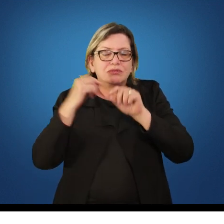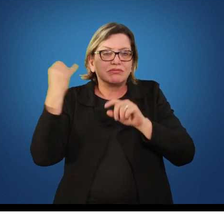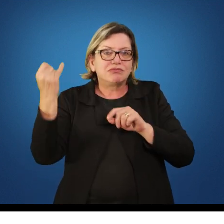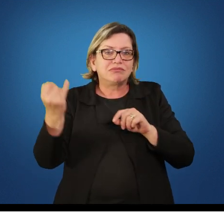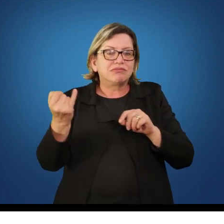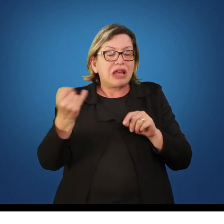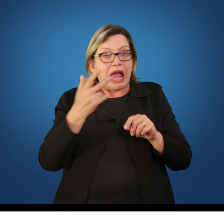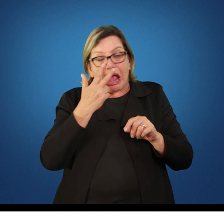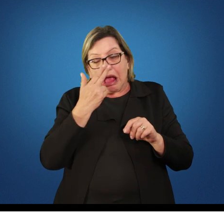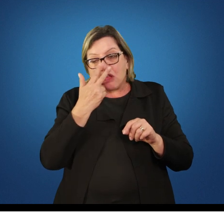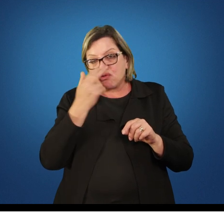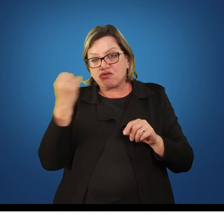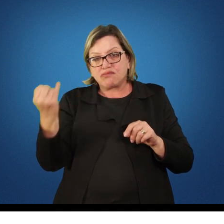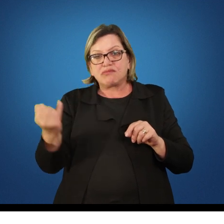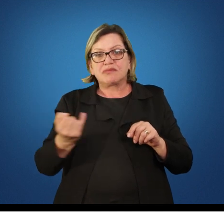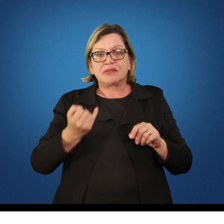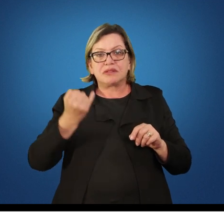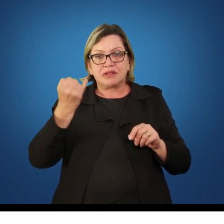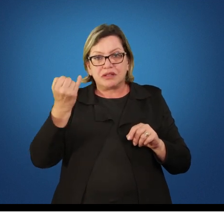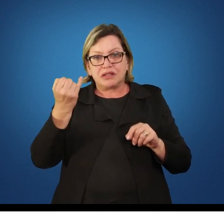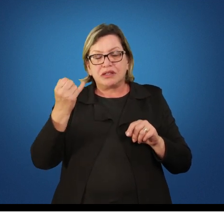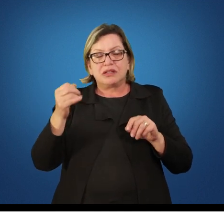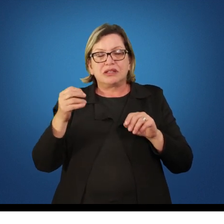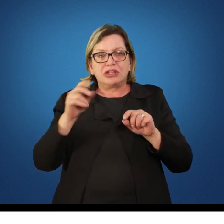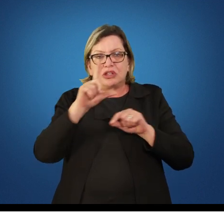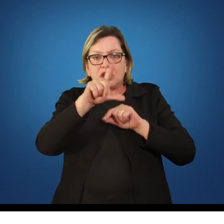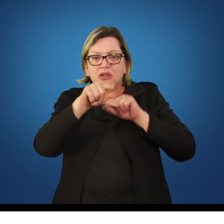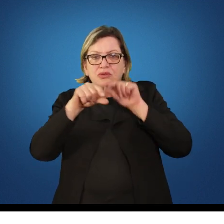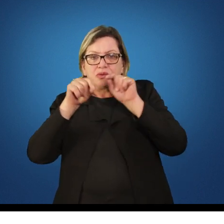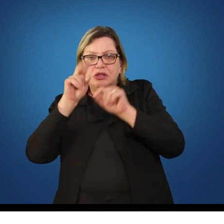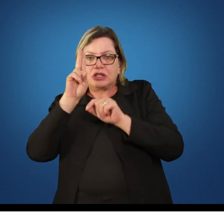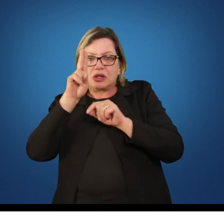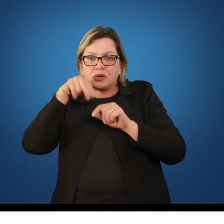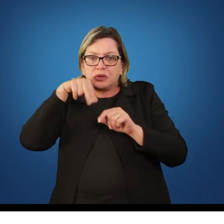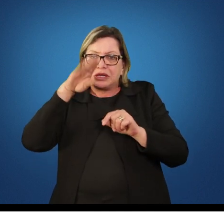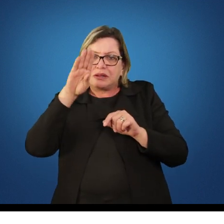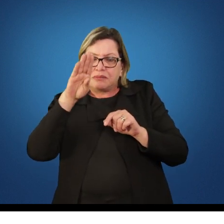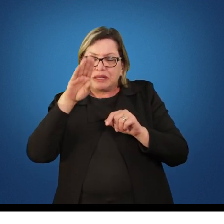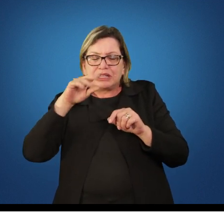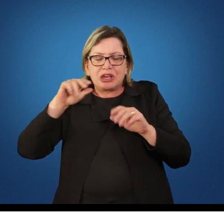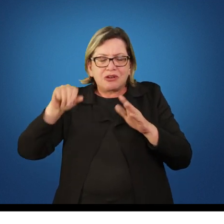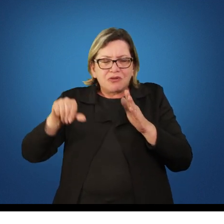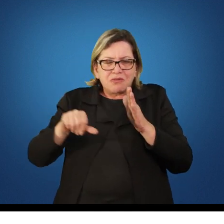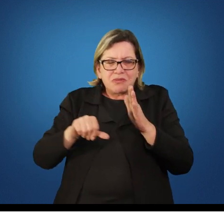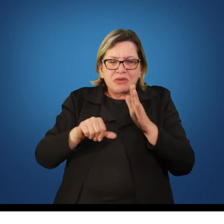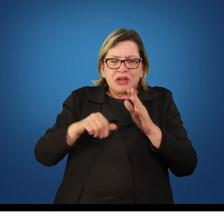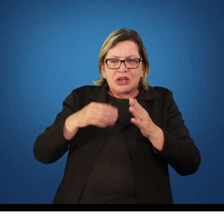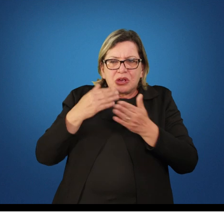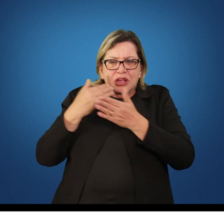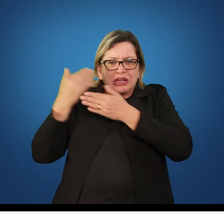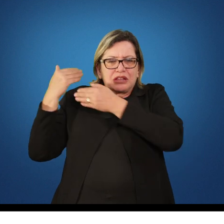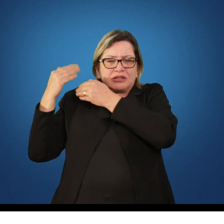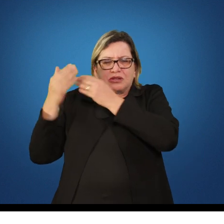inclusive dessa universidade da UNIB que foi uma das pioneiras em relação a educação a distância se não estou enganado